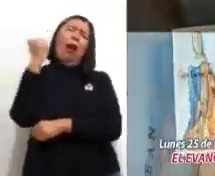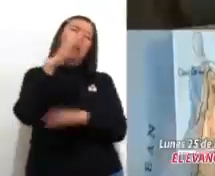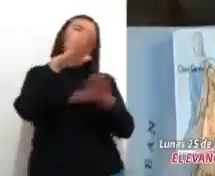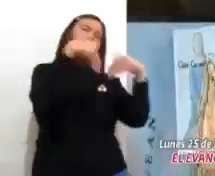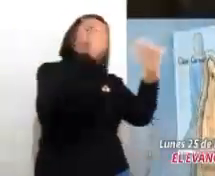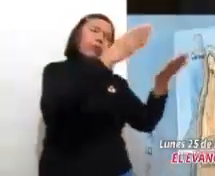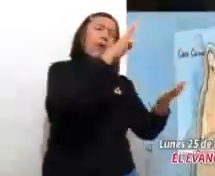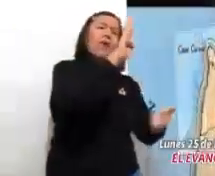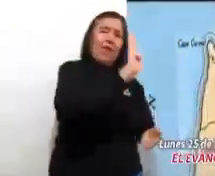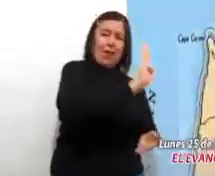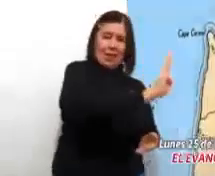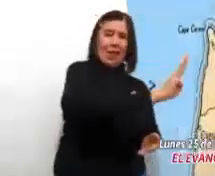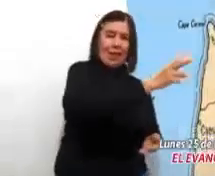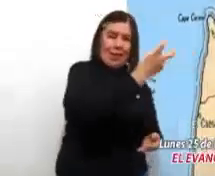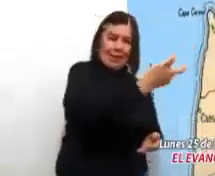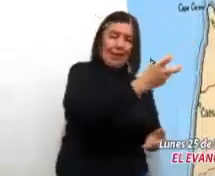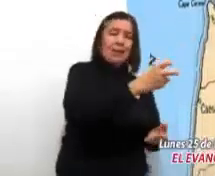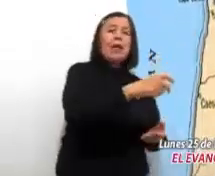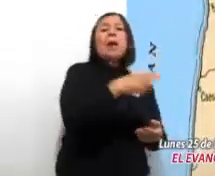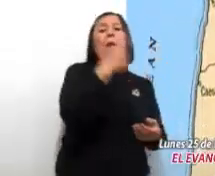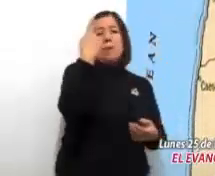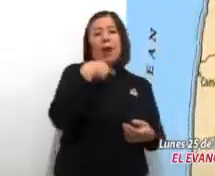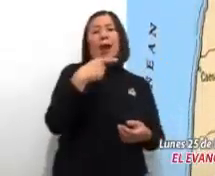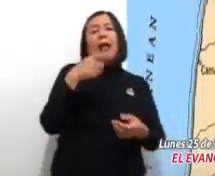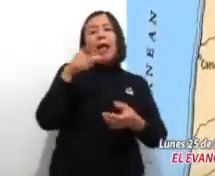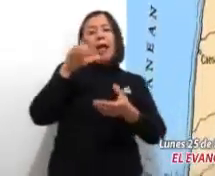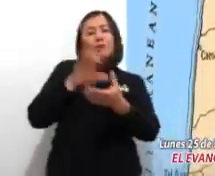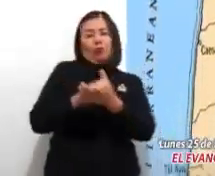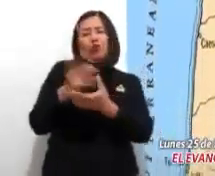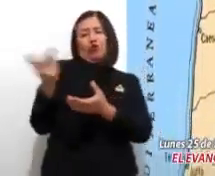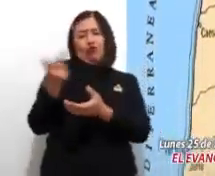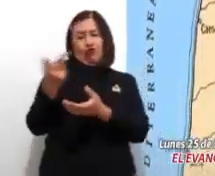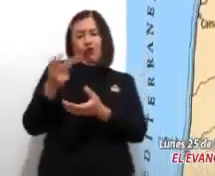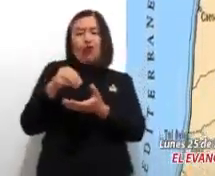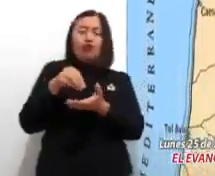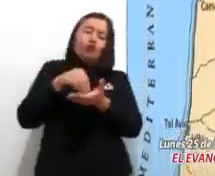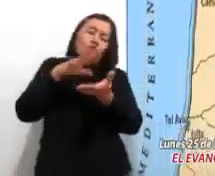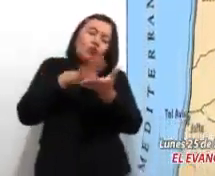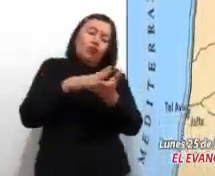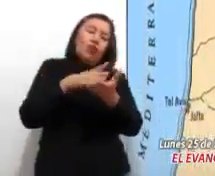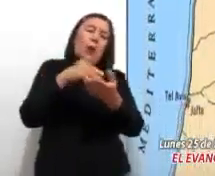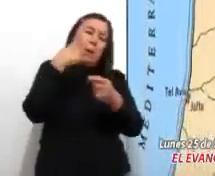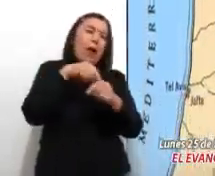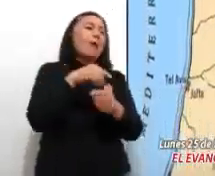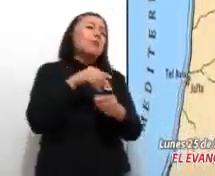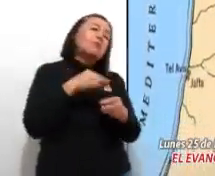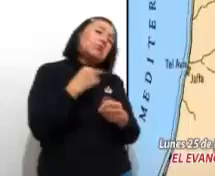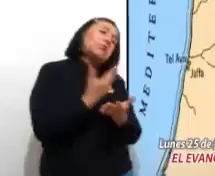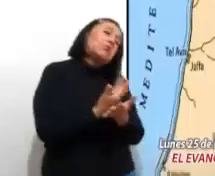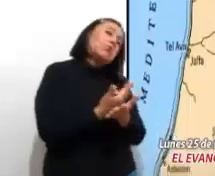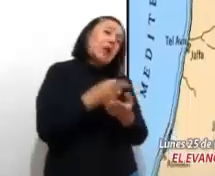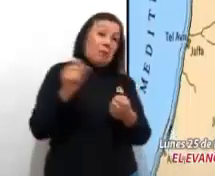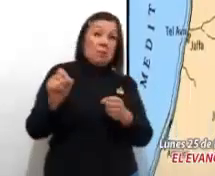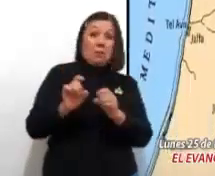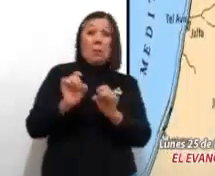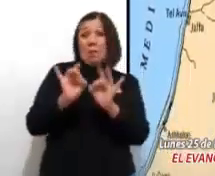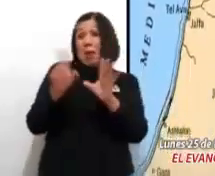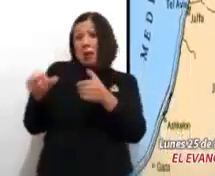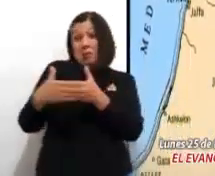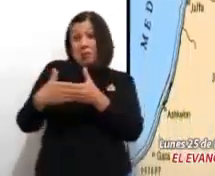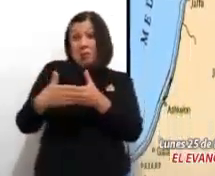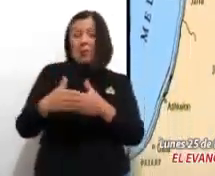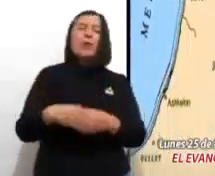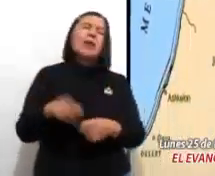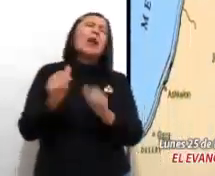a la ciudad de David llamada Belén para empadronarse juntamente con María su esposa que estaba encinta.